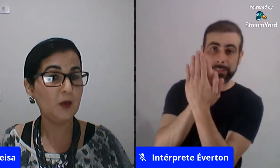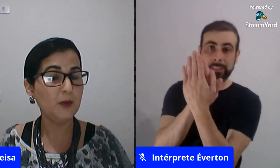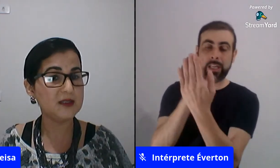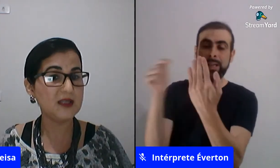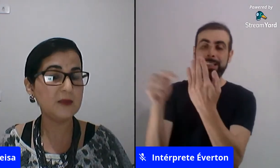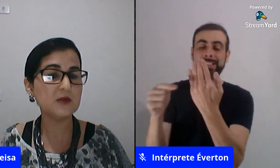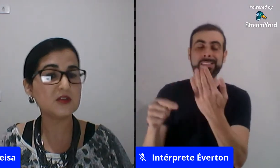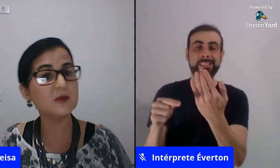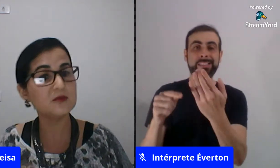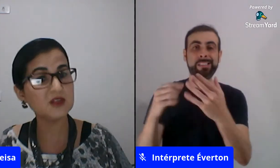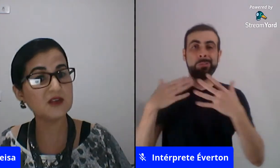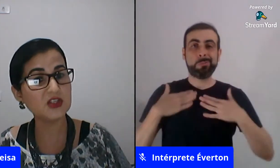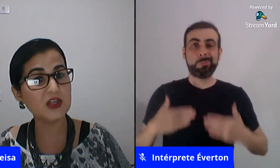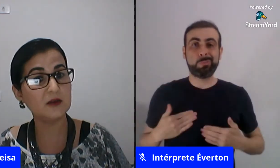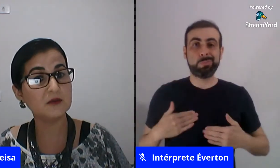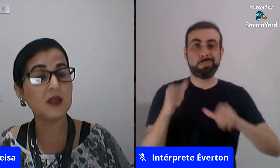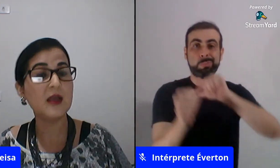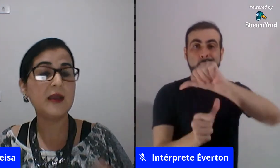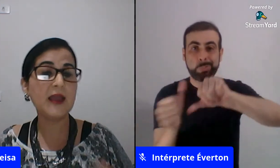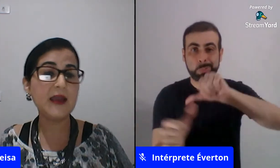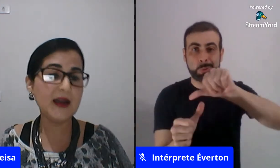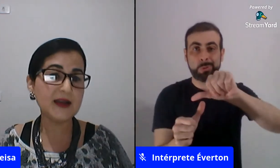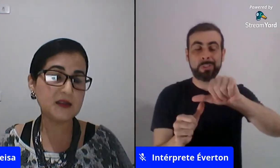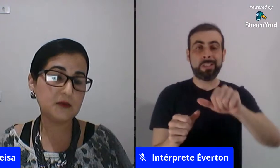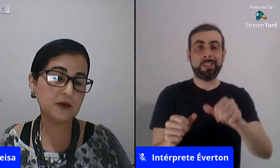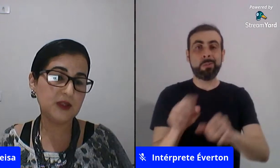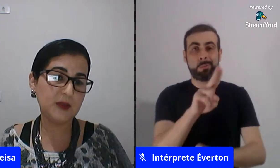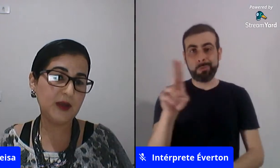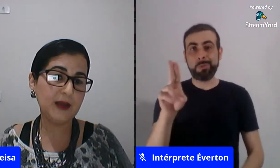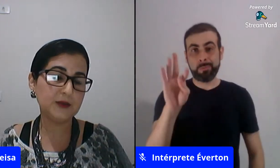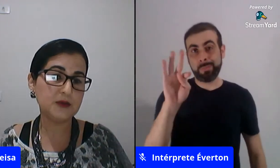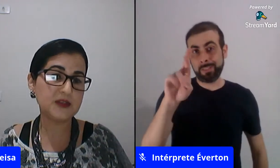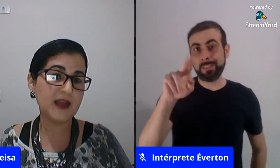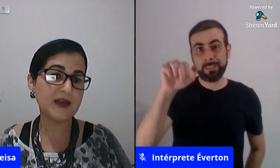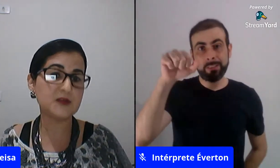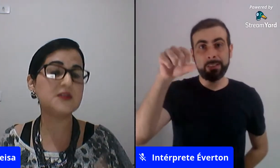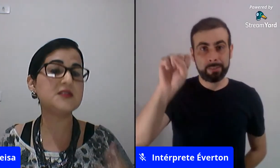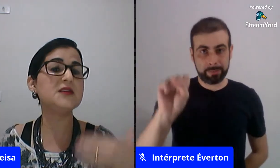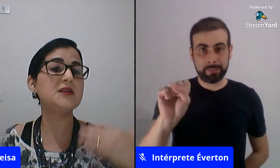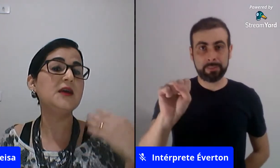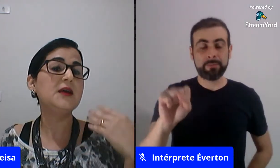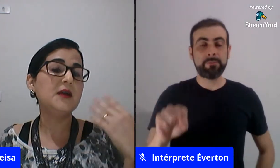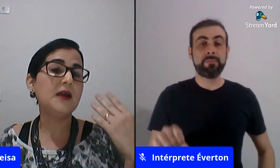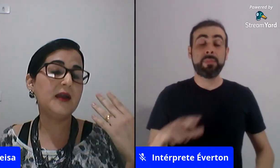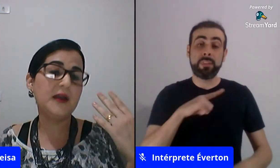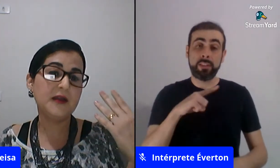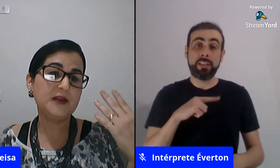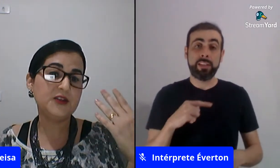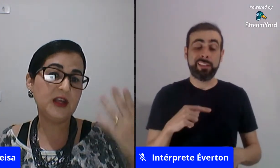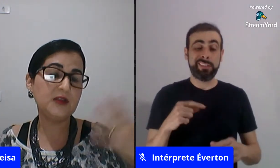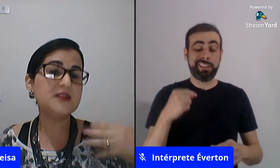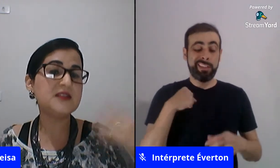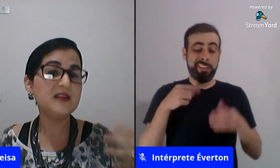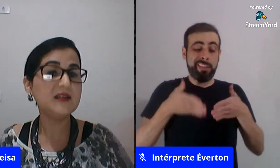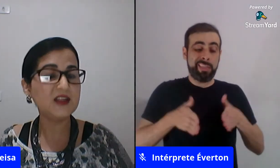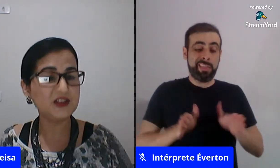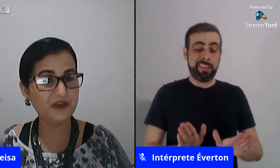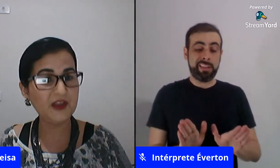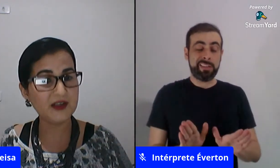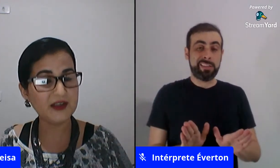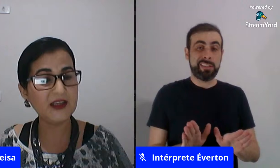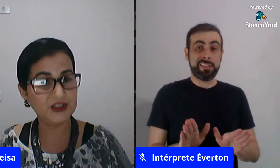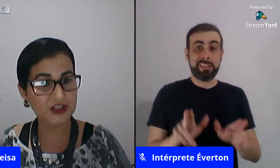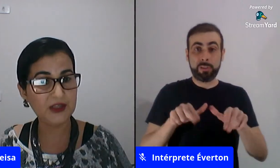então por exemplo nós chamamos de transgênero quem nasce com determinado sexo e se e gênero e se